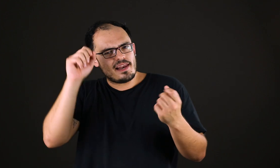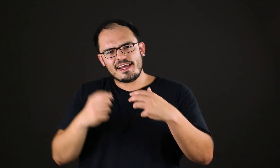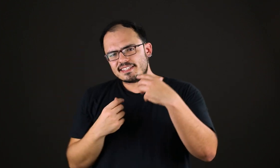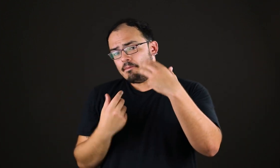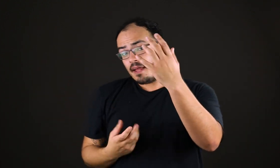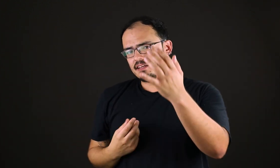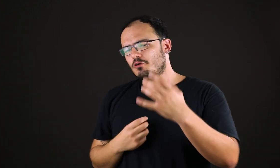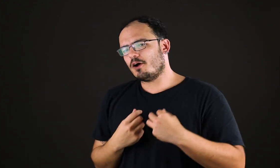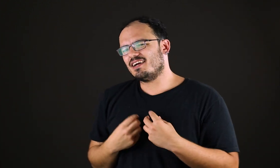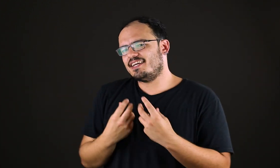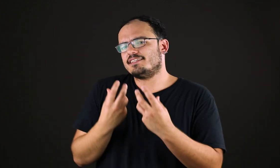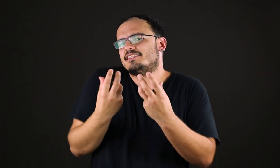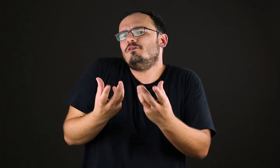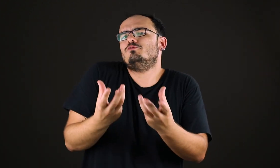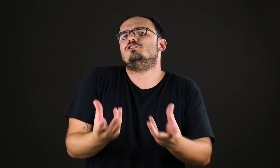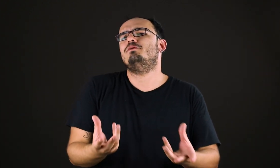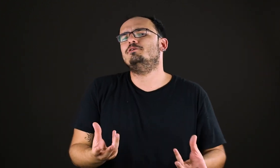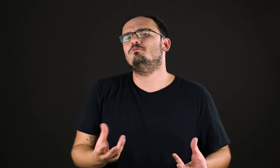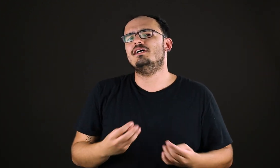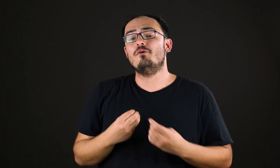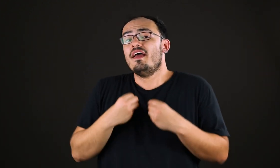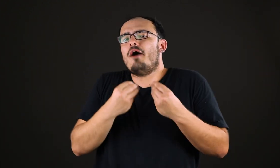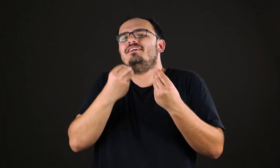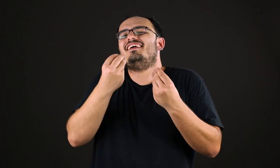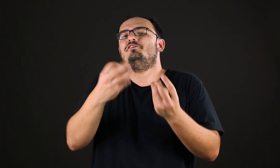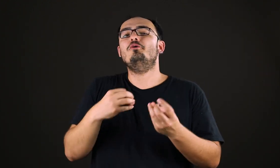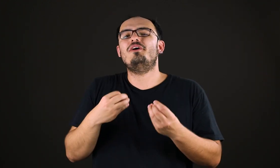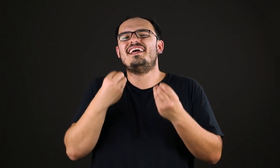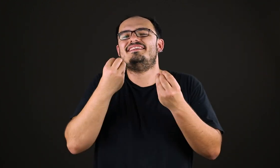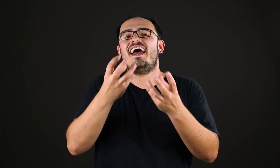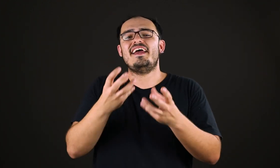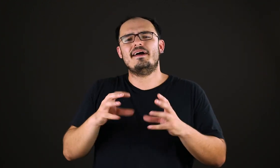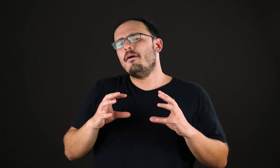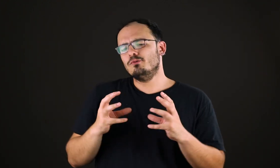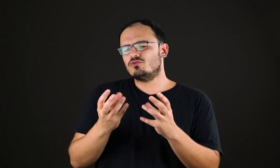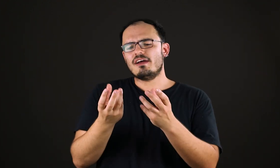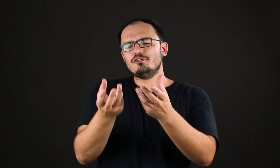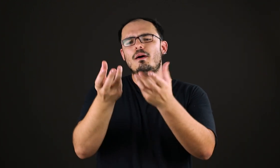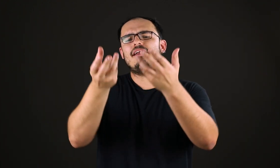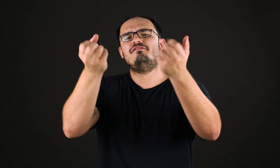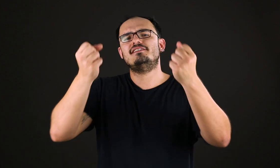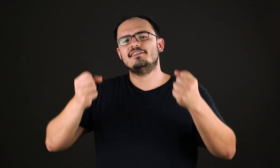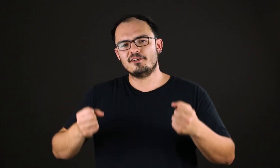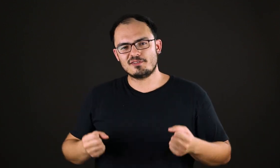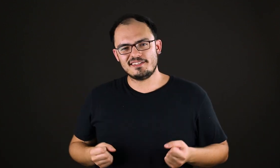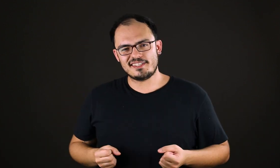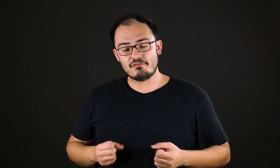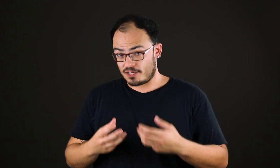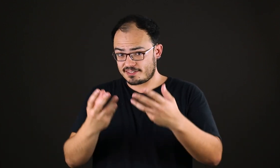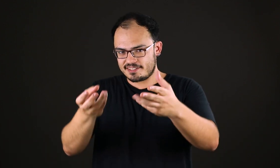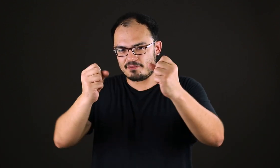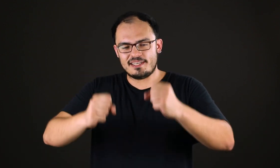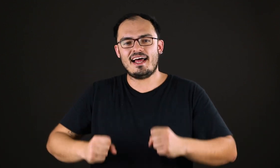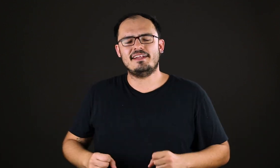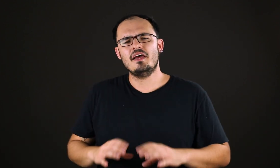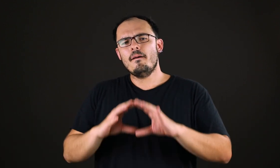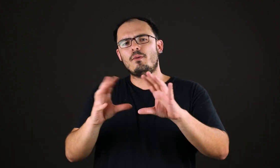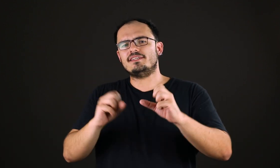beleza aquilo que é uma criação do espírito humano. É o interior, a ideia, buscando uma manifestação sensível, nas sensibilidades. Por